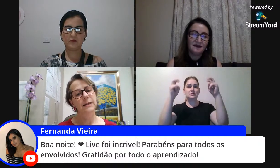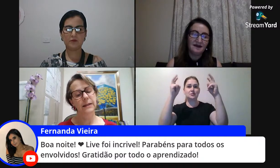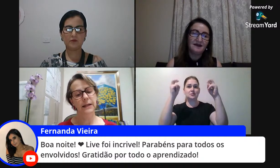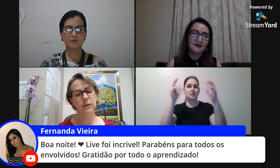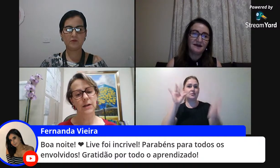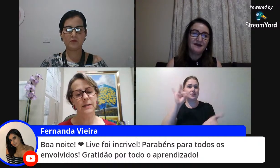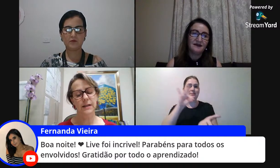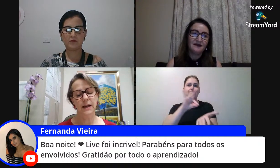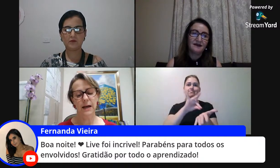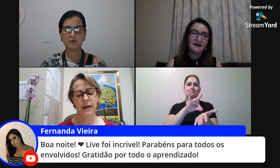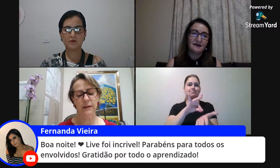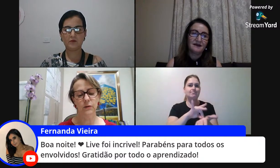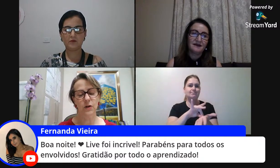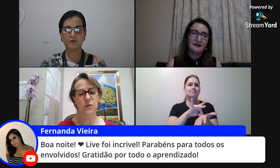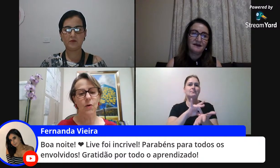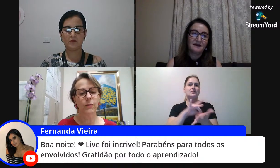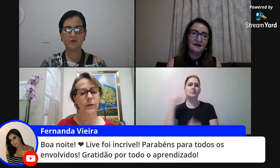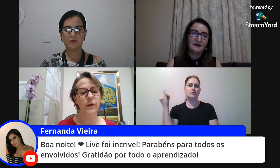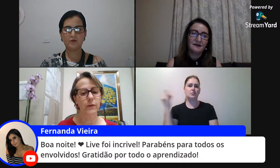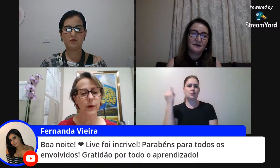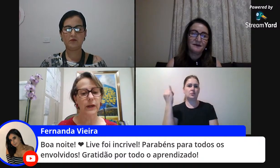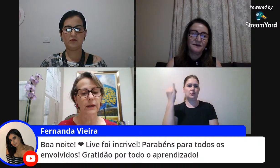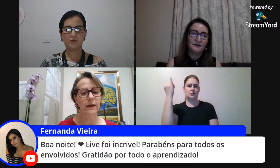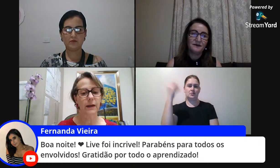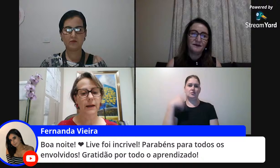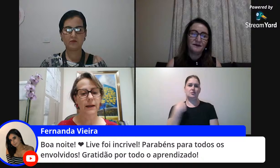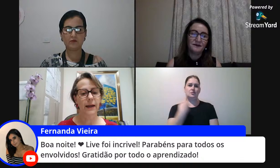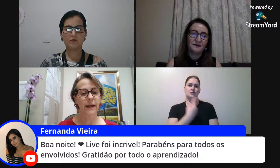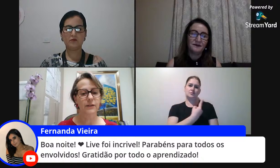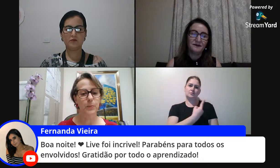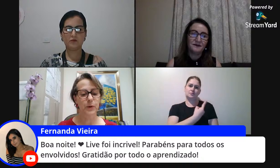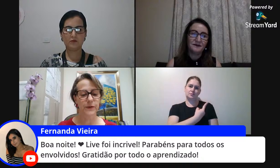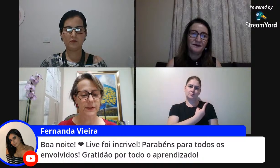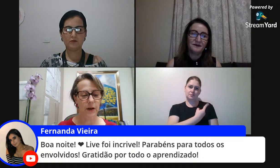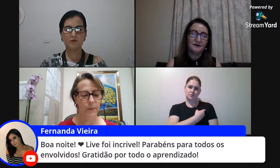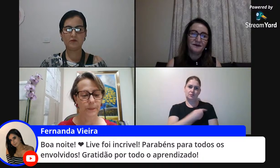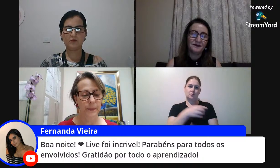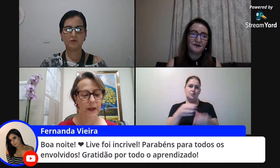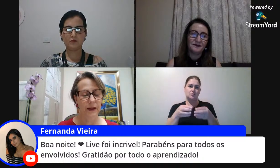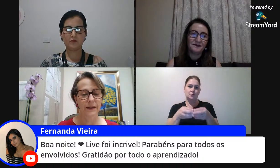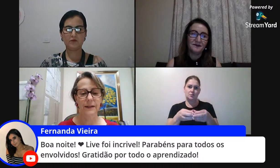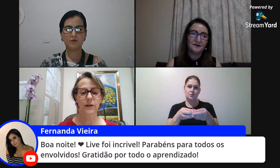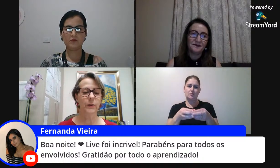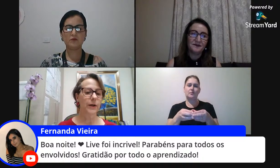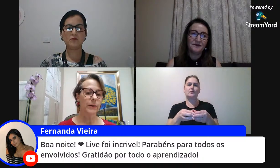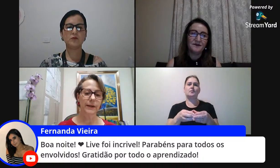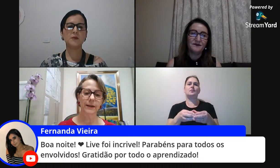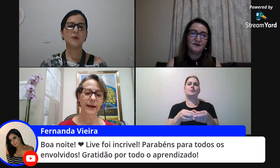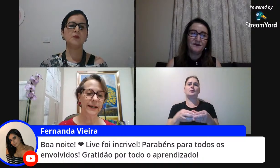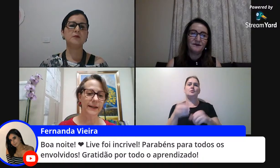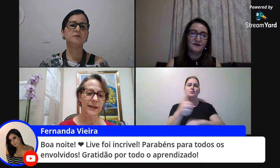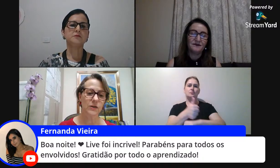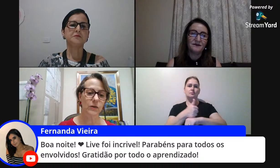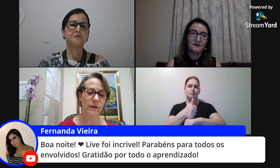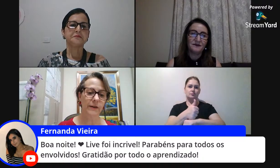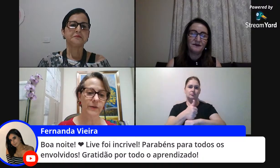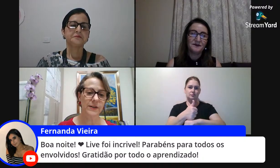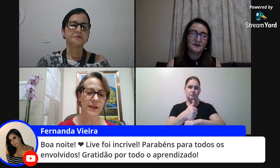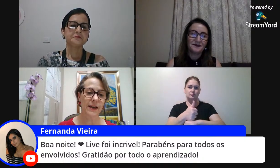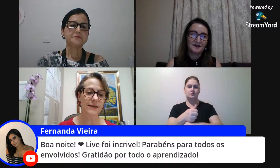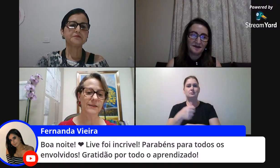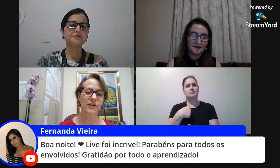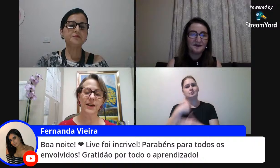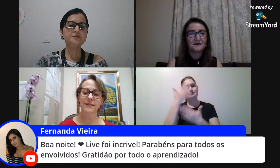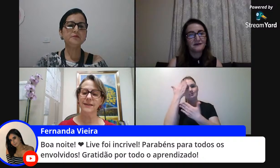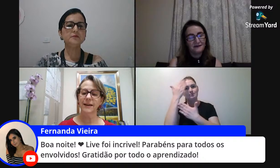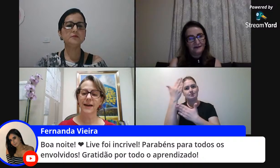na nossa no nosso convívio aí de profissão então eu aqui agradeço a